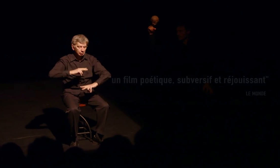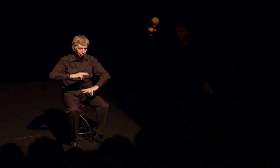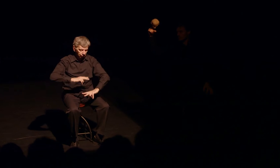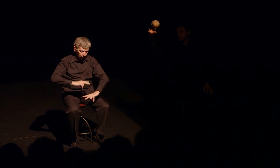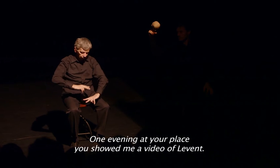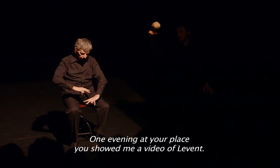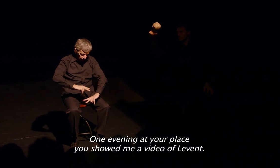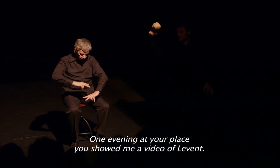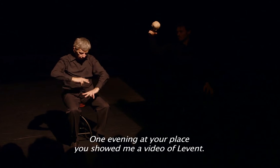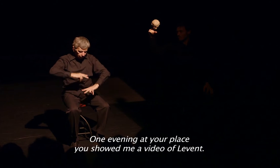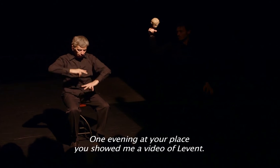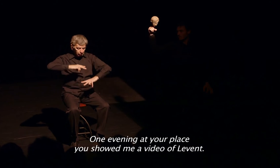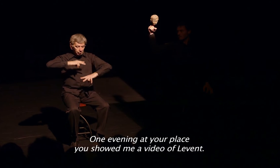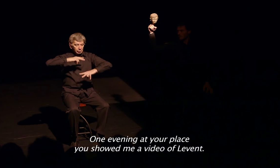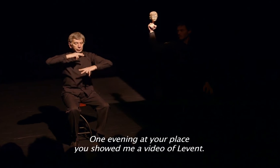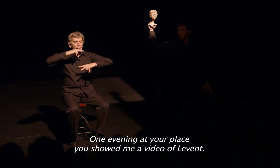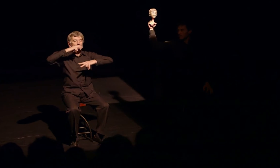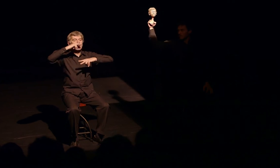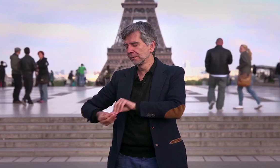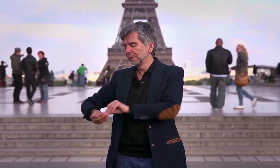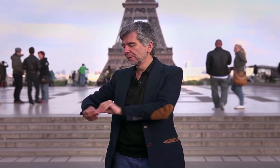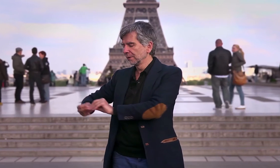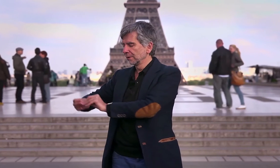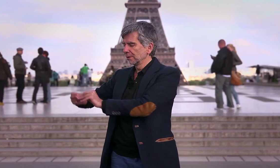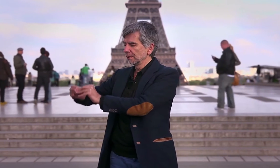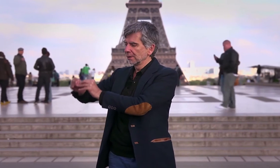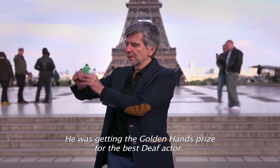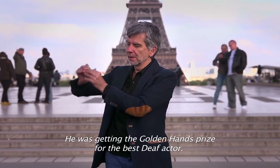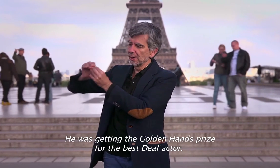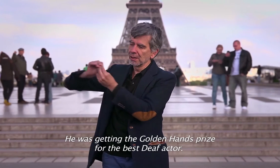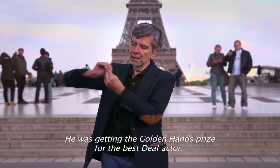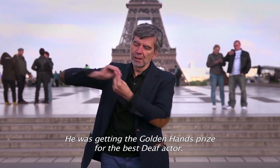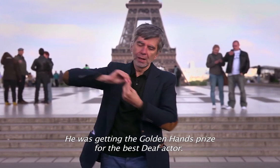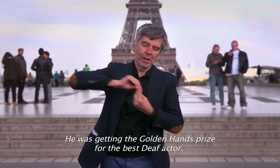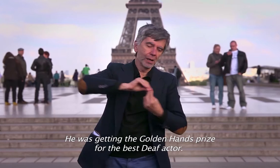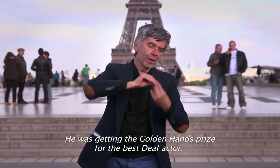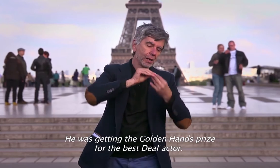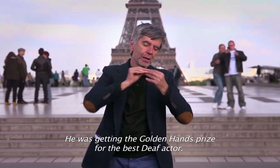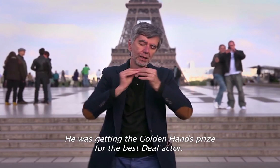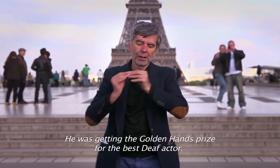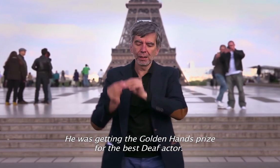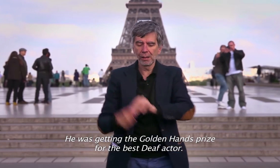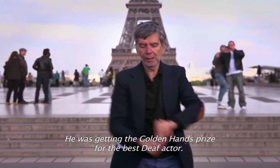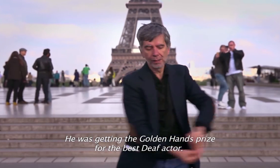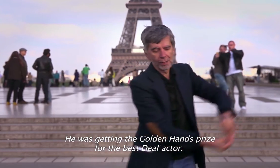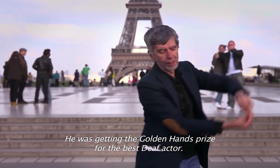Un soir chez toi, tu m'as montré une vidéo de l'event. Celle où il recevait les mains d'or du meilleur comédien sourd.